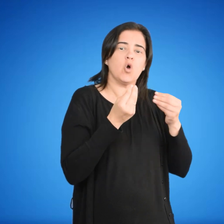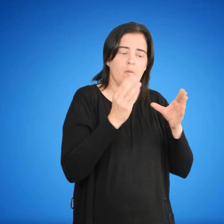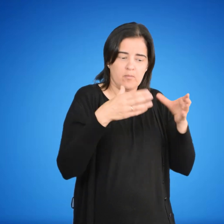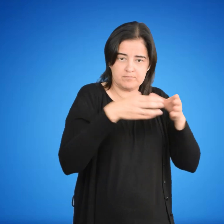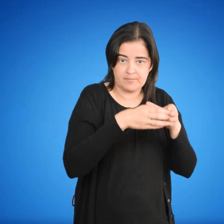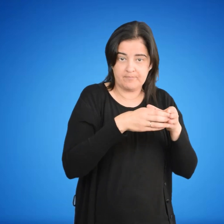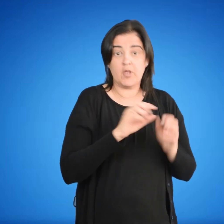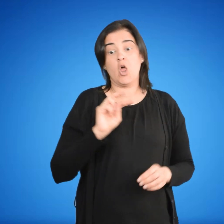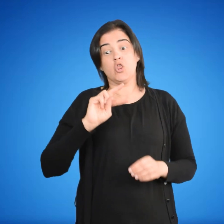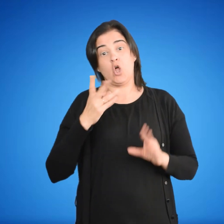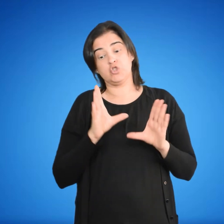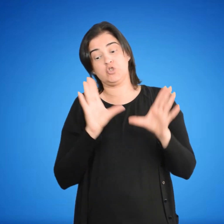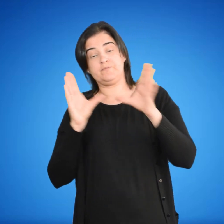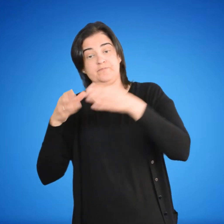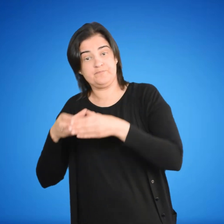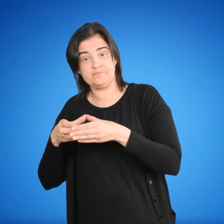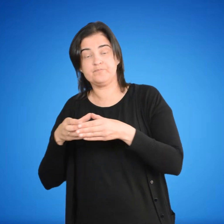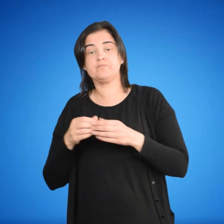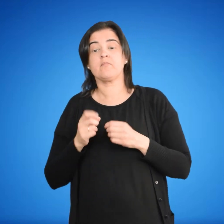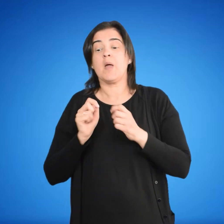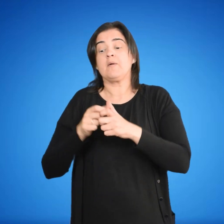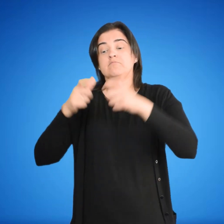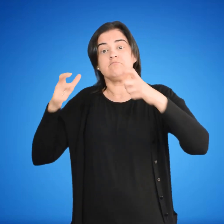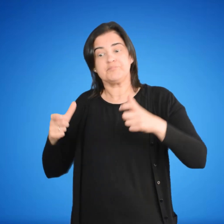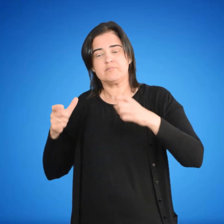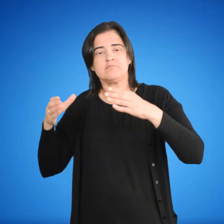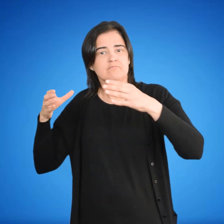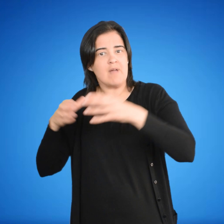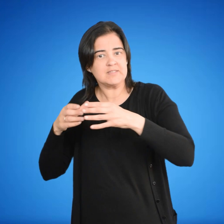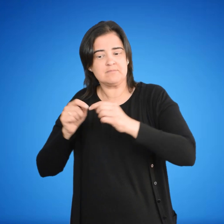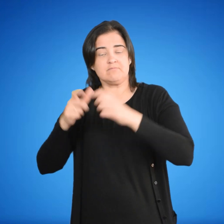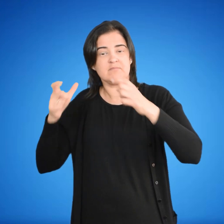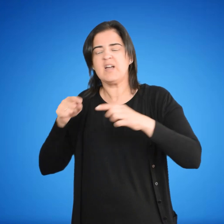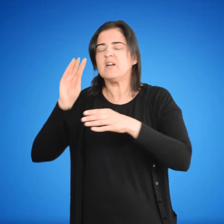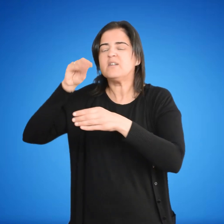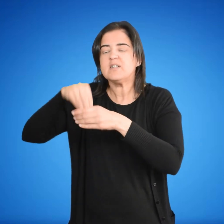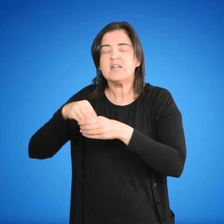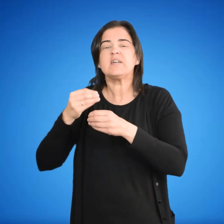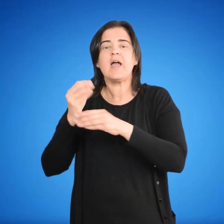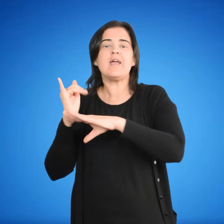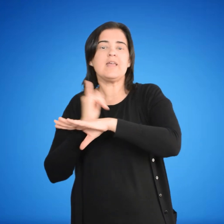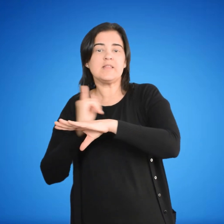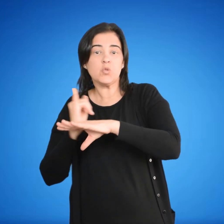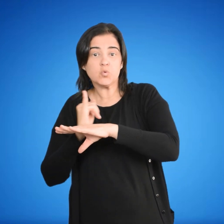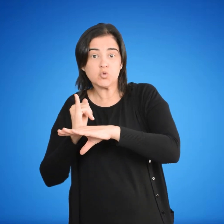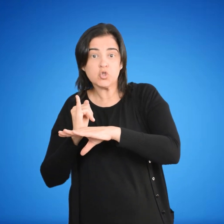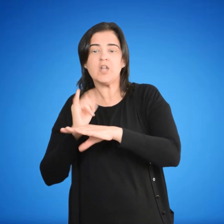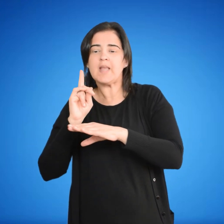relaciones de producción. 2. La superestructura, conformada por las